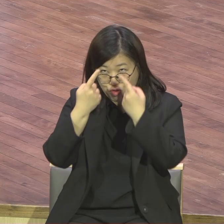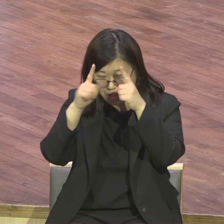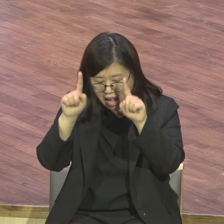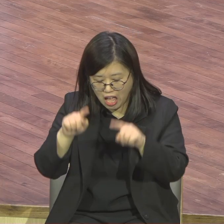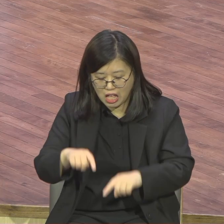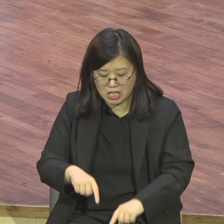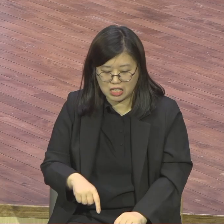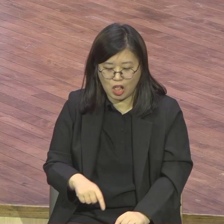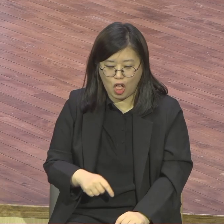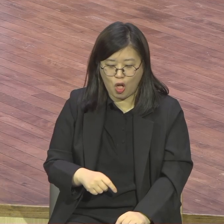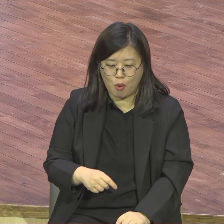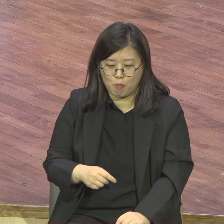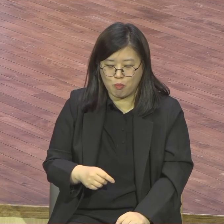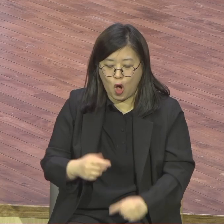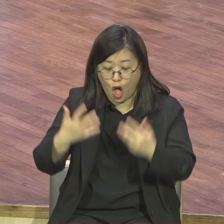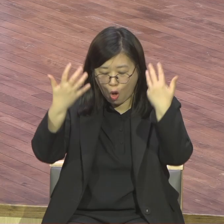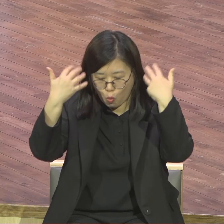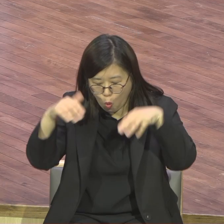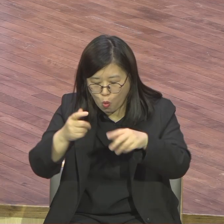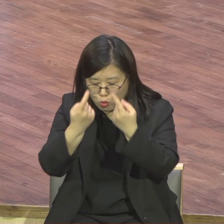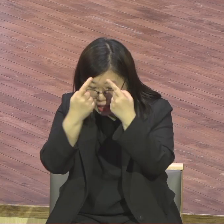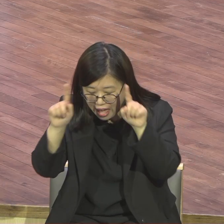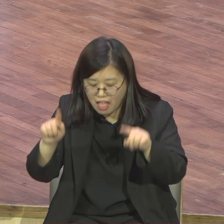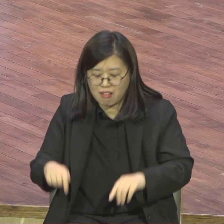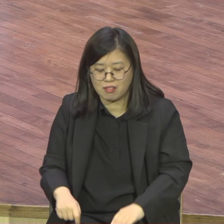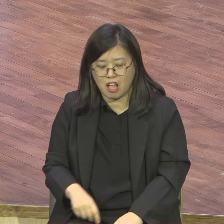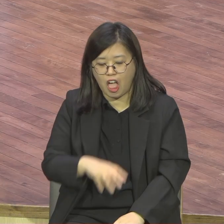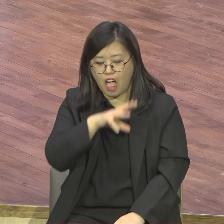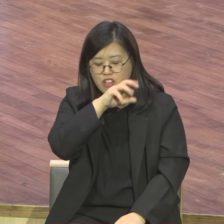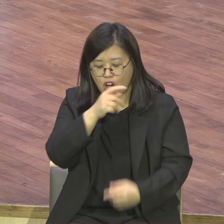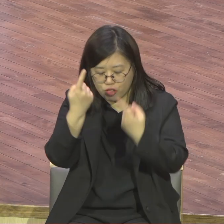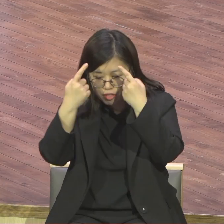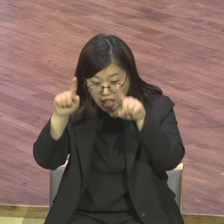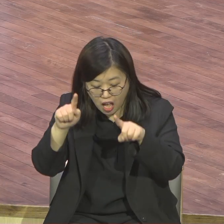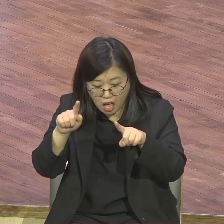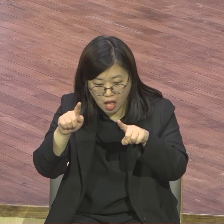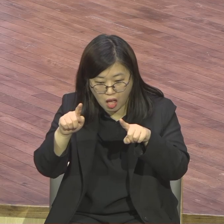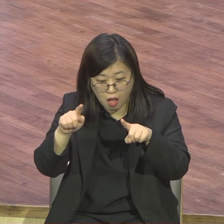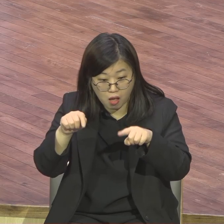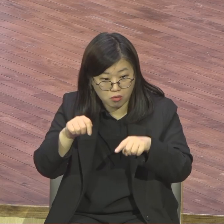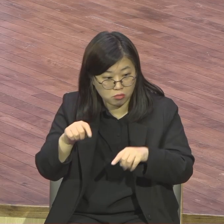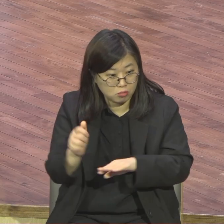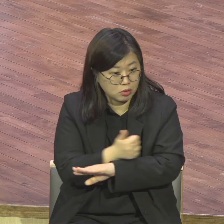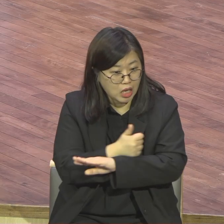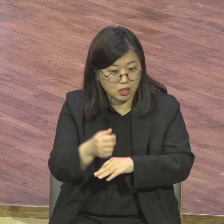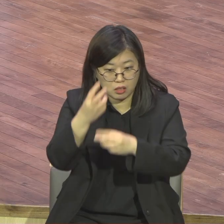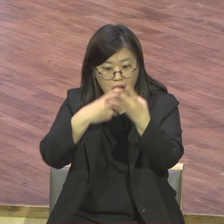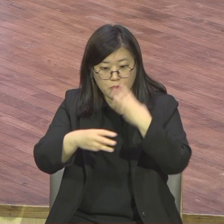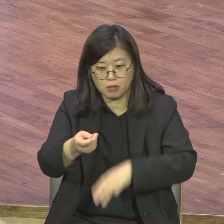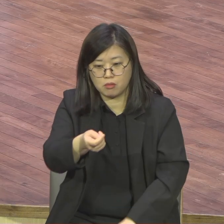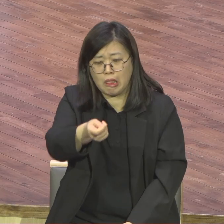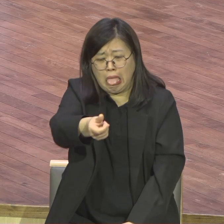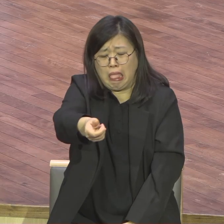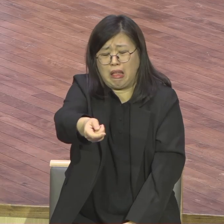서울연고대만 좋다는 말 아닙니다 그건 아니고 인재를 양성해야 된다 인재를